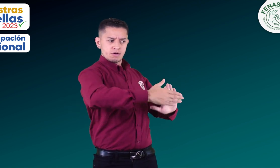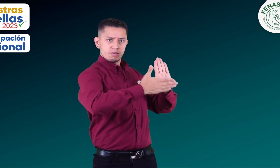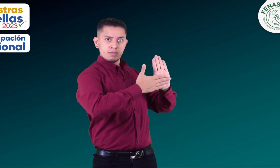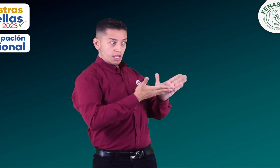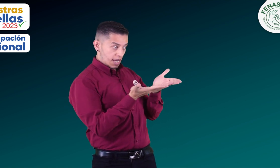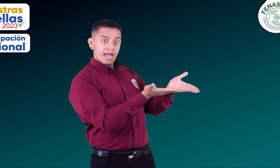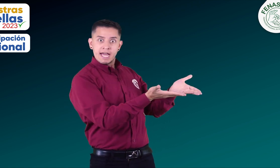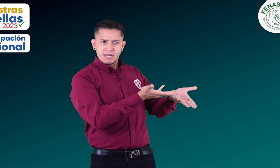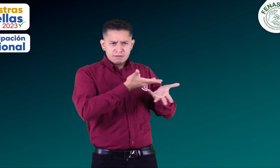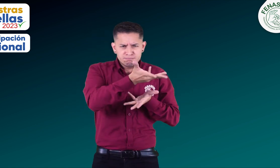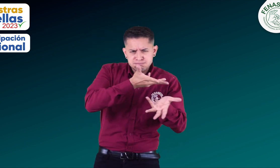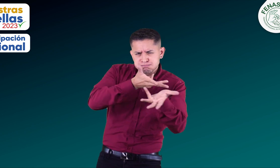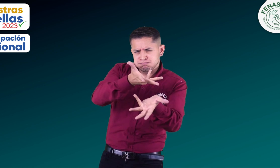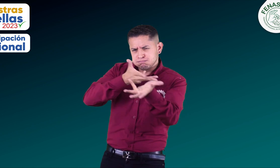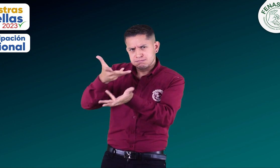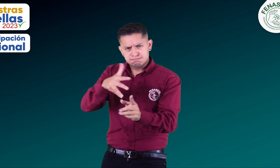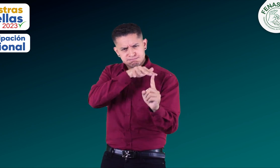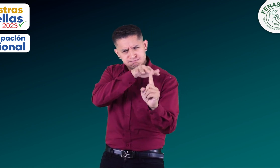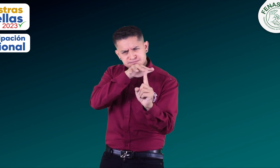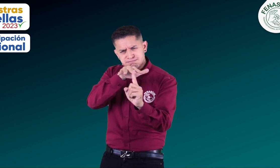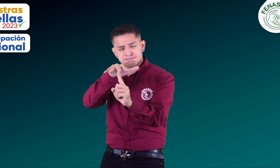garantía de las mismas en diferentes ámbitos.